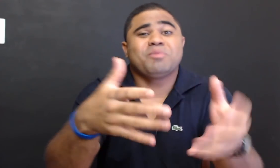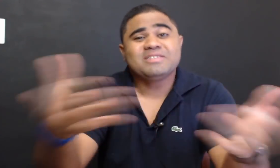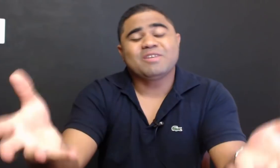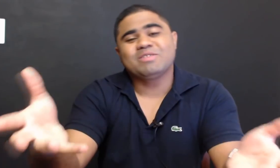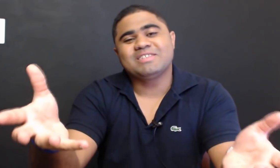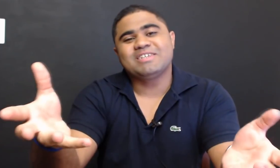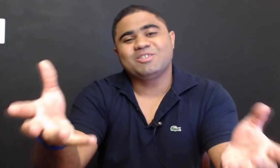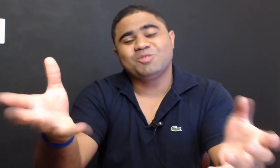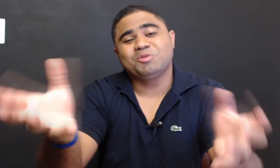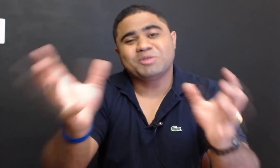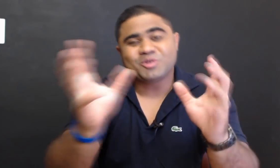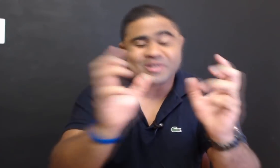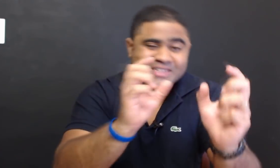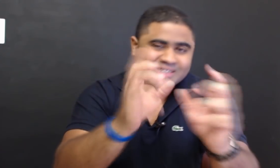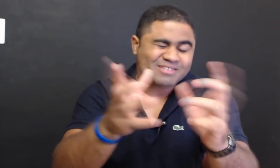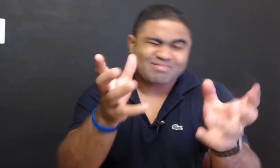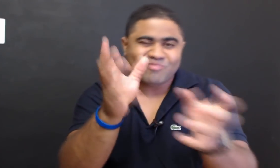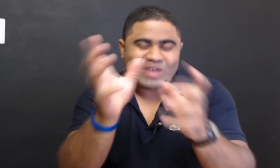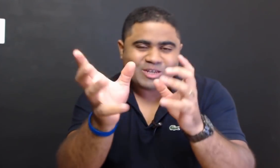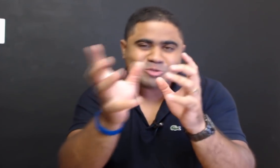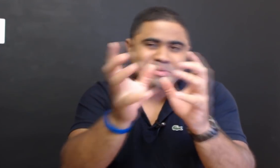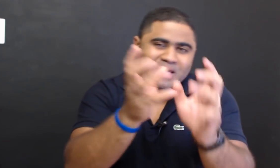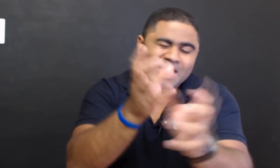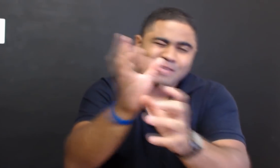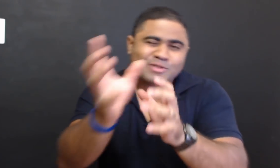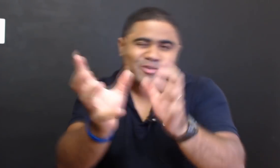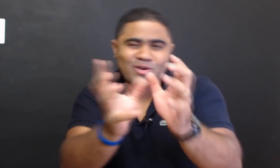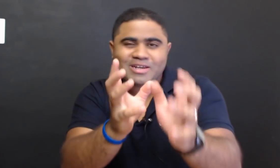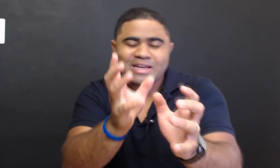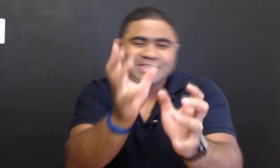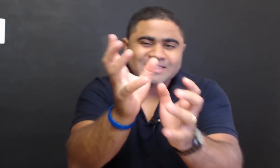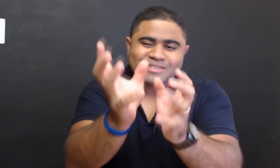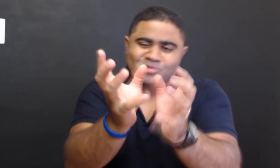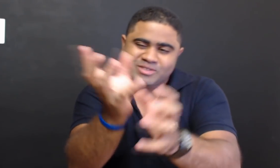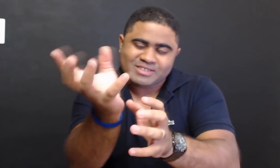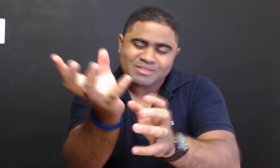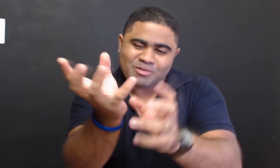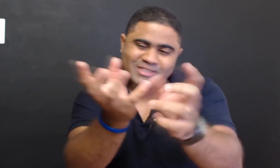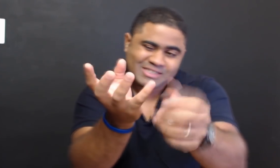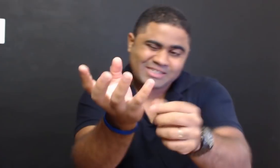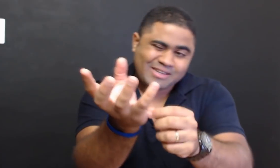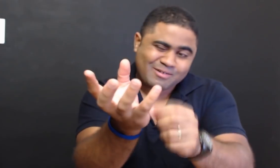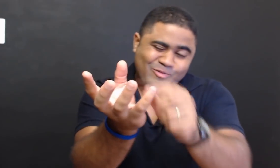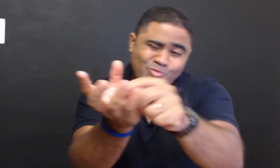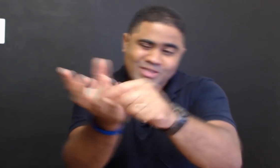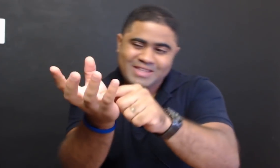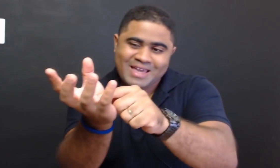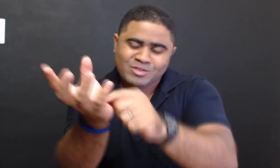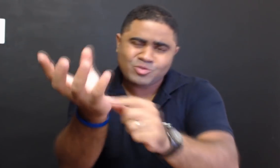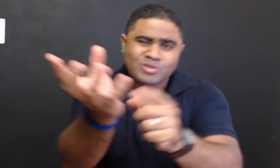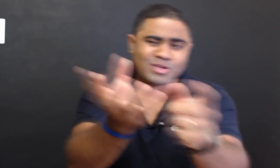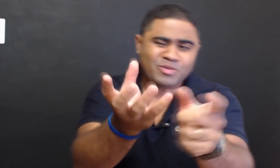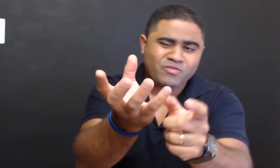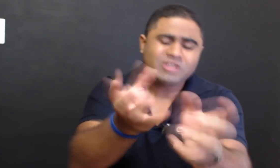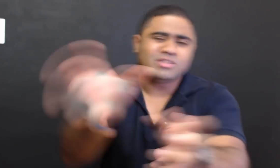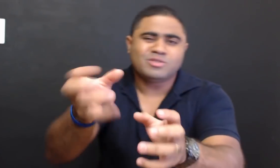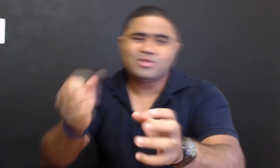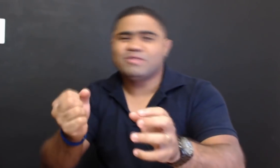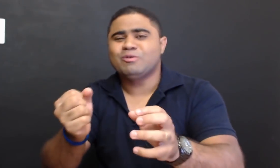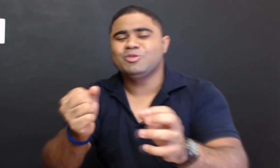mas pode ser que você seja esse tipo de pessoa que fala no supermercado, né, e olha lá, nossa, esse sabonete aqui é 1,10, o outro é 1,20. Não, deixa eu levar o